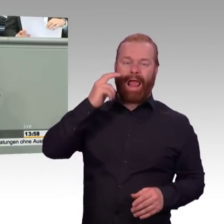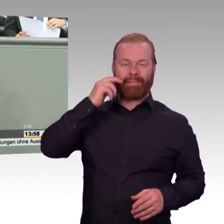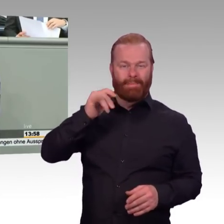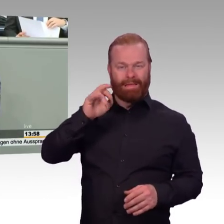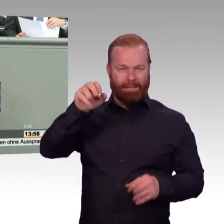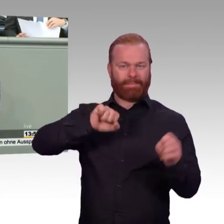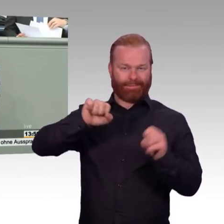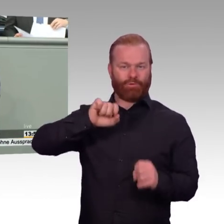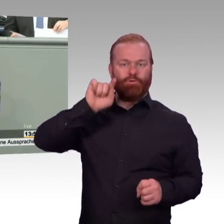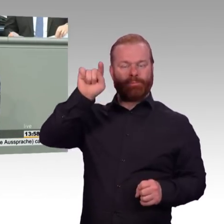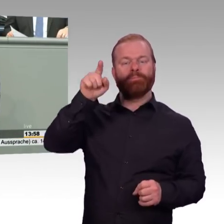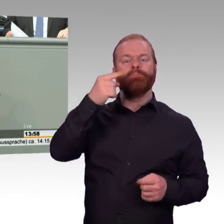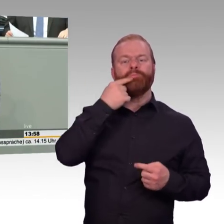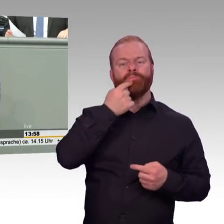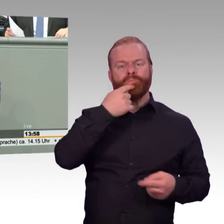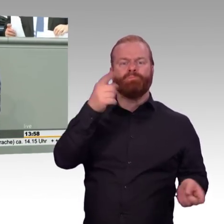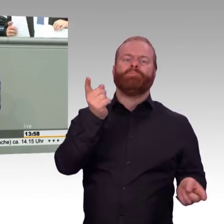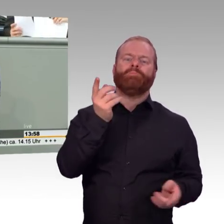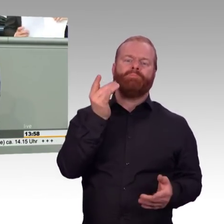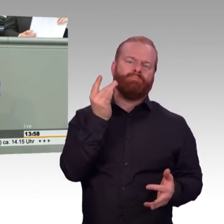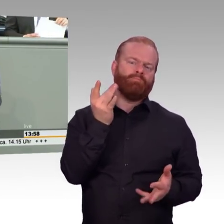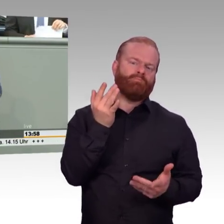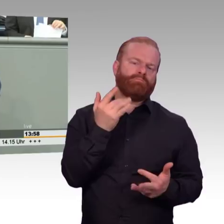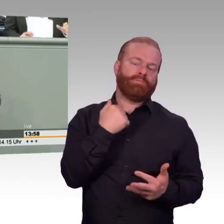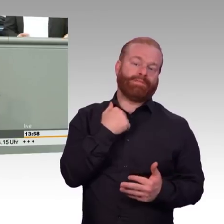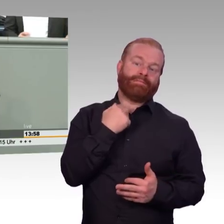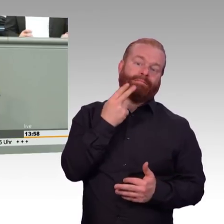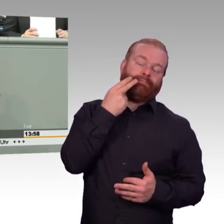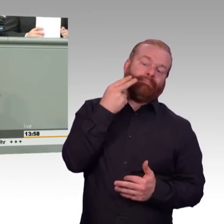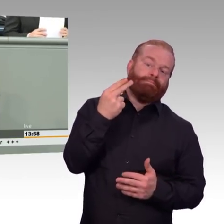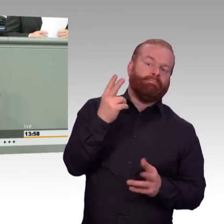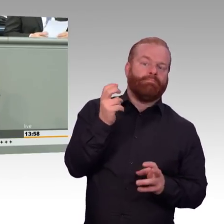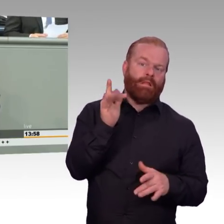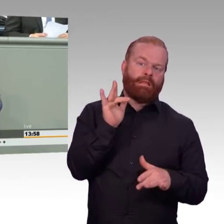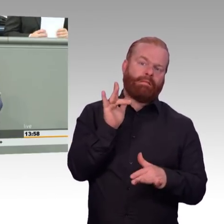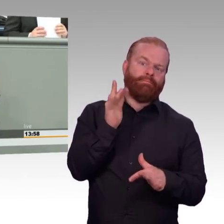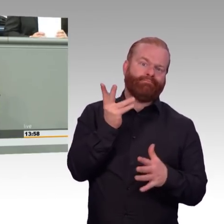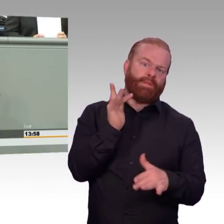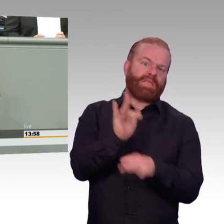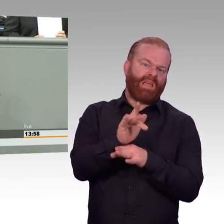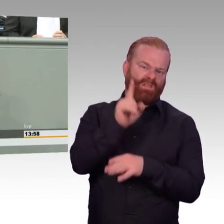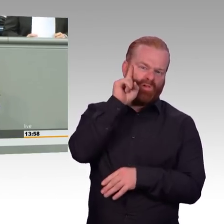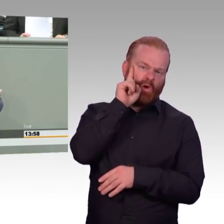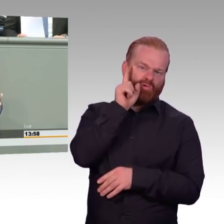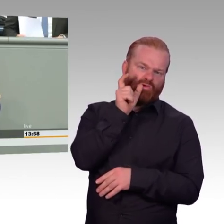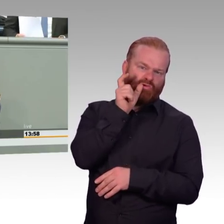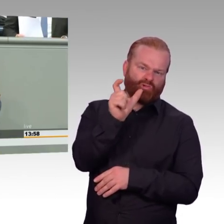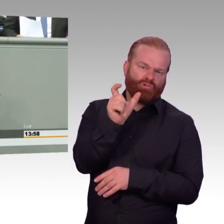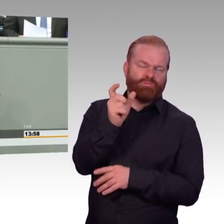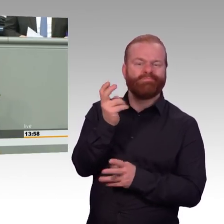In Sachsen, Herr Lämmel, Sie haben das ja eindrucksvoll in Ihrer Rede auch gesagt, Sie werden mit diesen Kollegen in Sachsen ja koalieren müssen, weil Ihre Mehrheiten dort nicht ausreichen. Sie können sich im